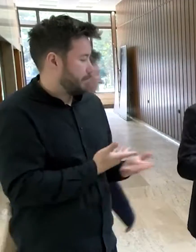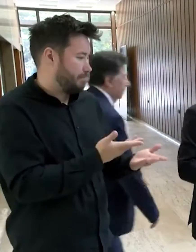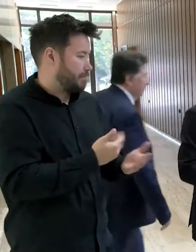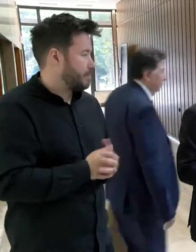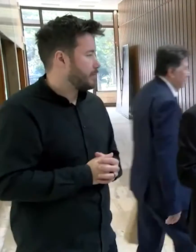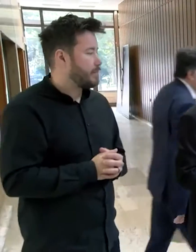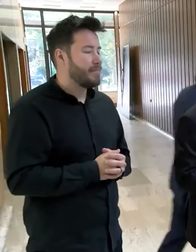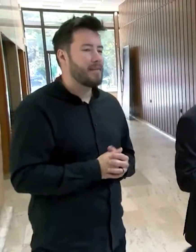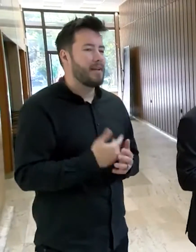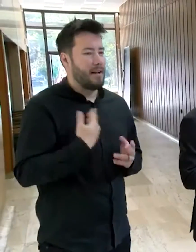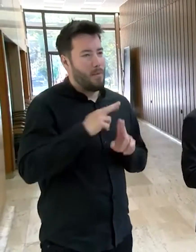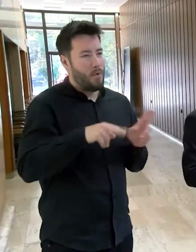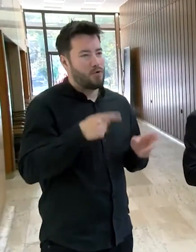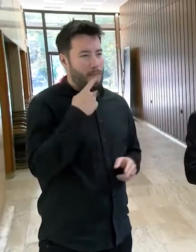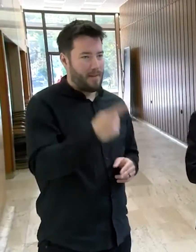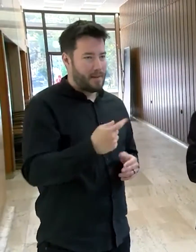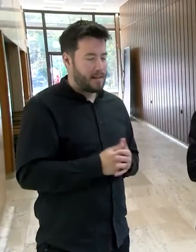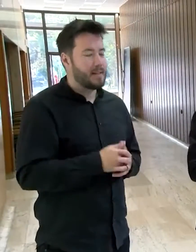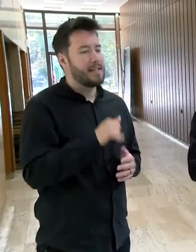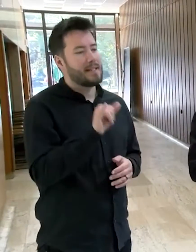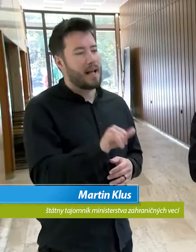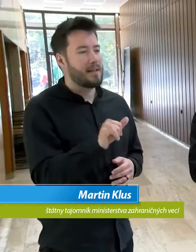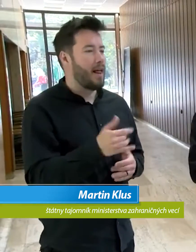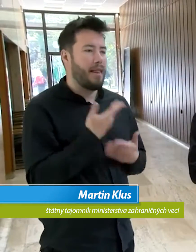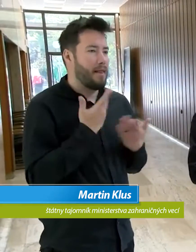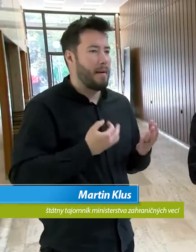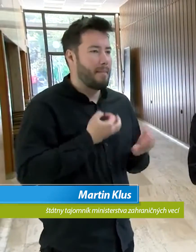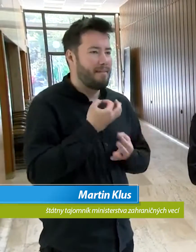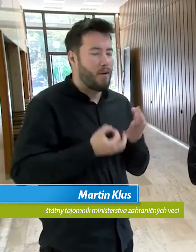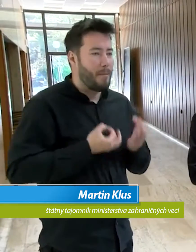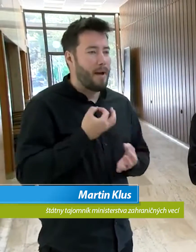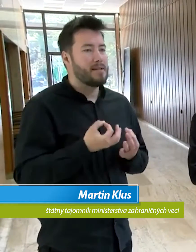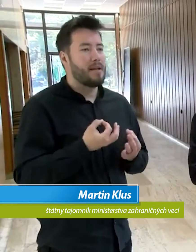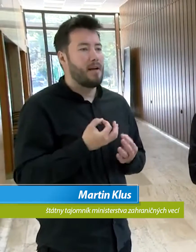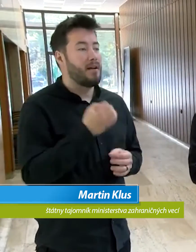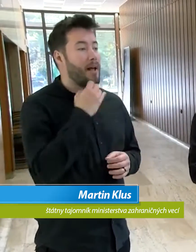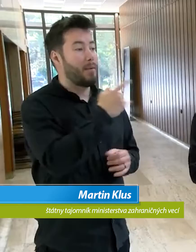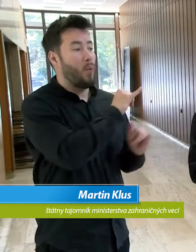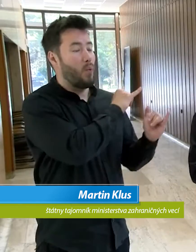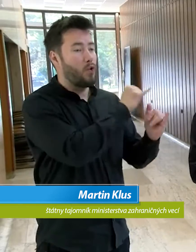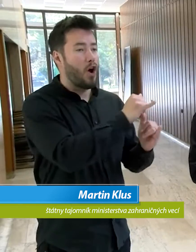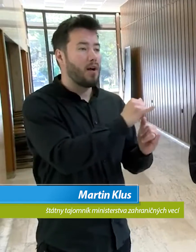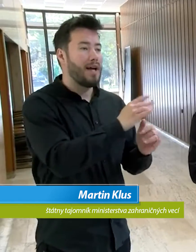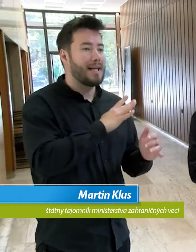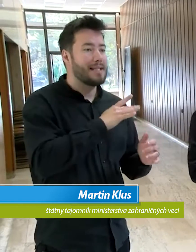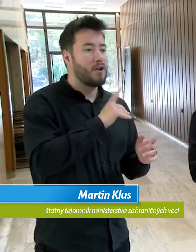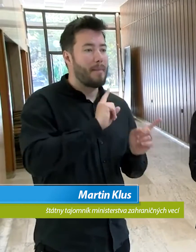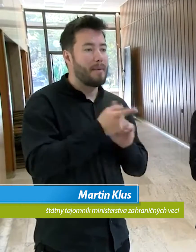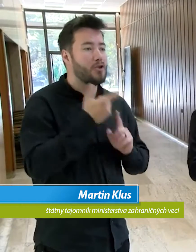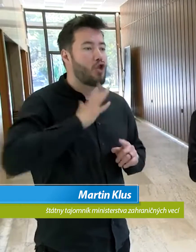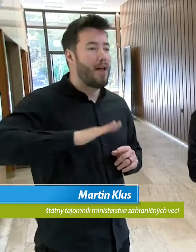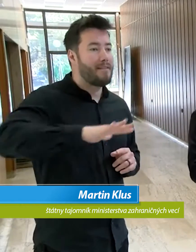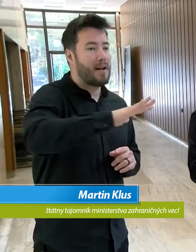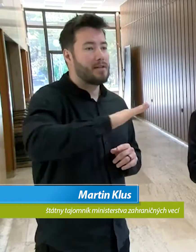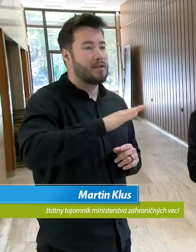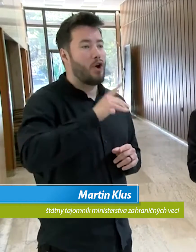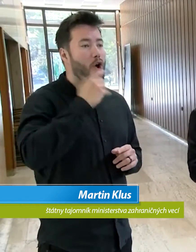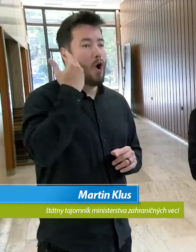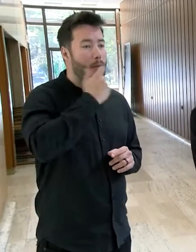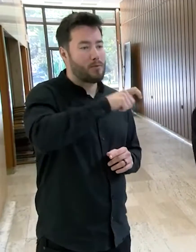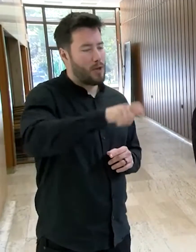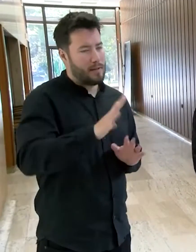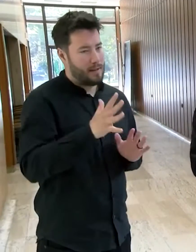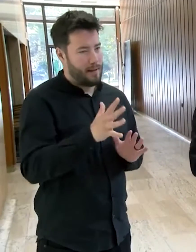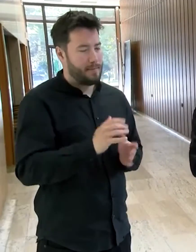Ja môžem povedať len toľko, že zatiaľ nemám informácie o tom, že by ten vnútok akýmkoľvek spôsobom hrozil občanom SR. Má to také dva zásadné